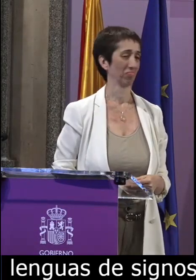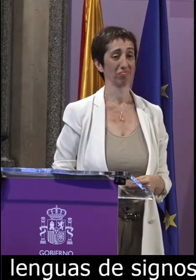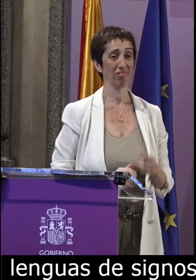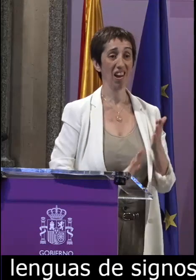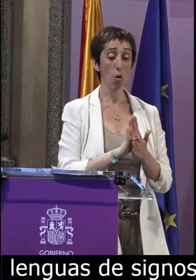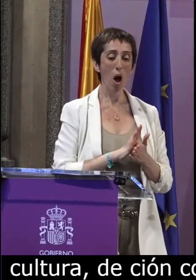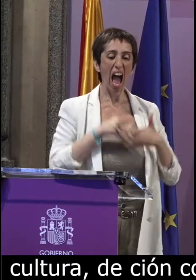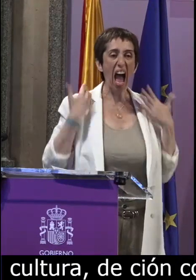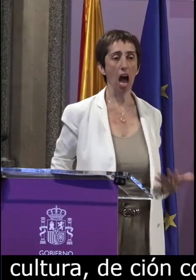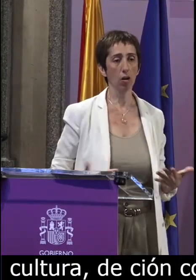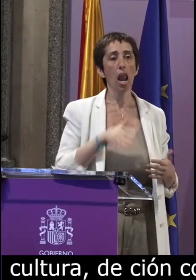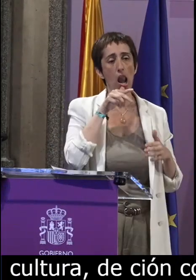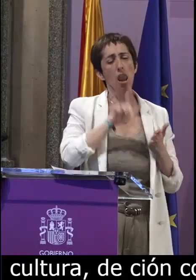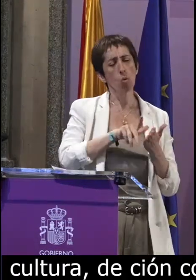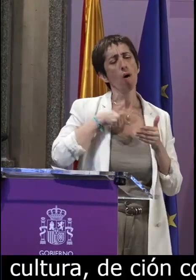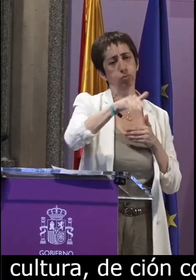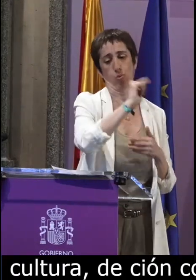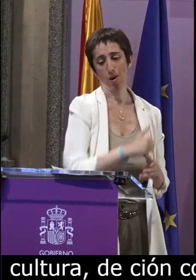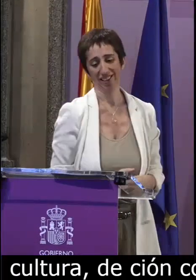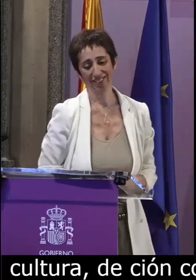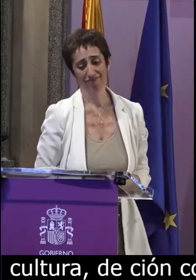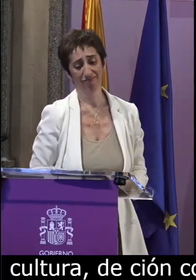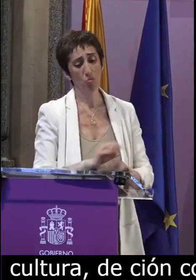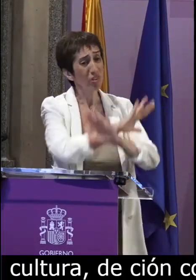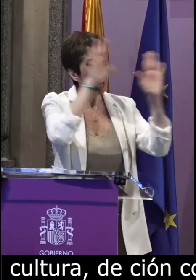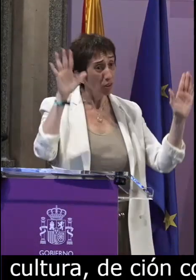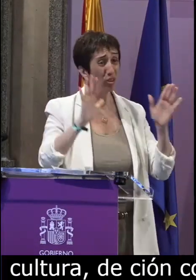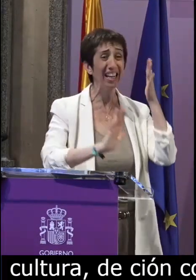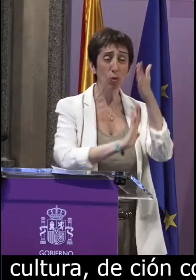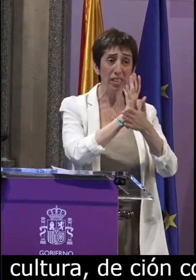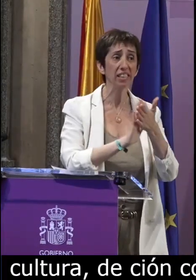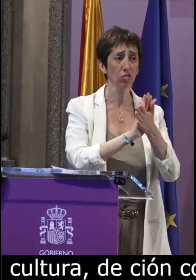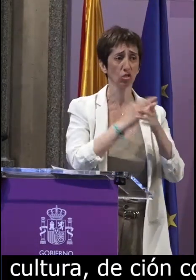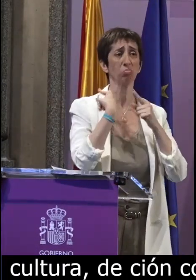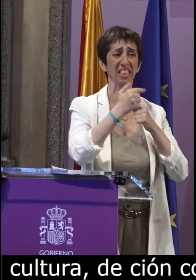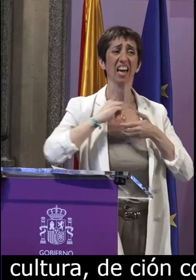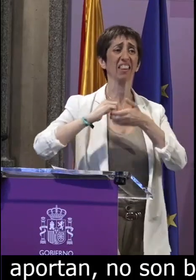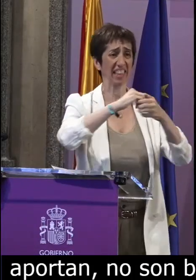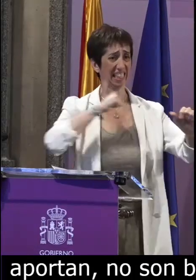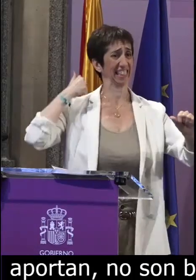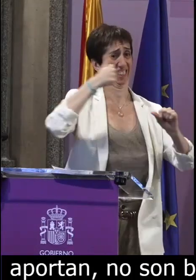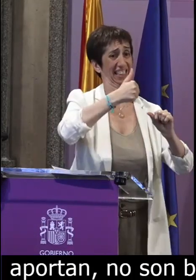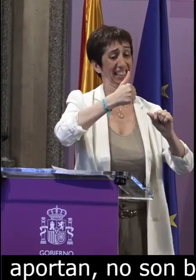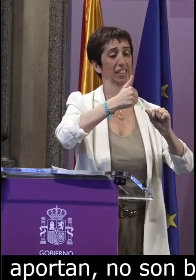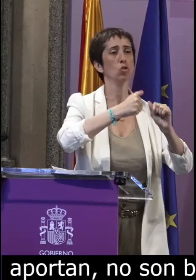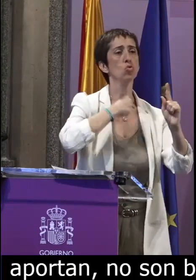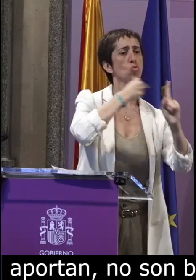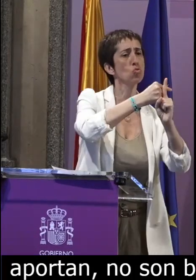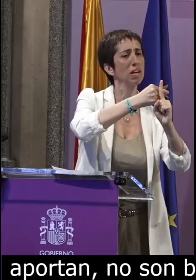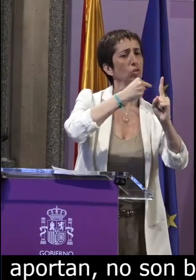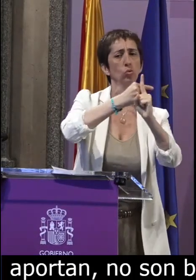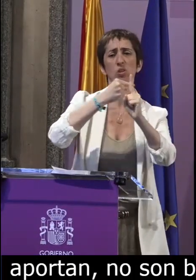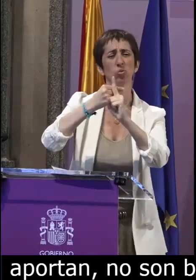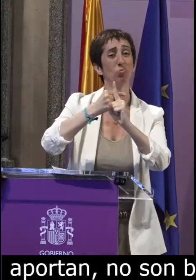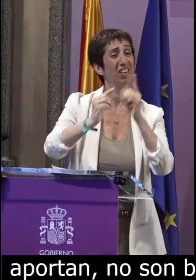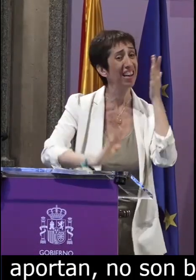van a desaparecer las lenguas de signos son lenguas de presente y de futuro y las lenguas de signos el mensaje